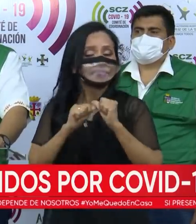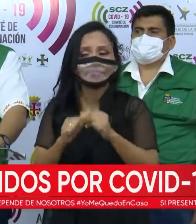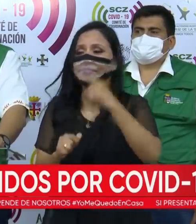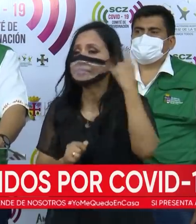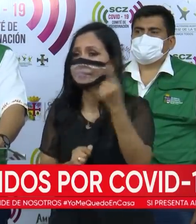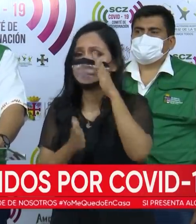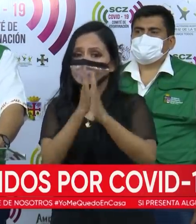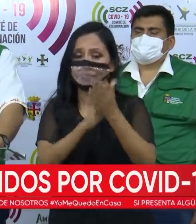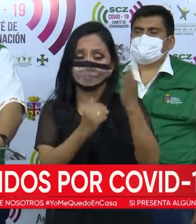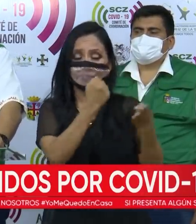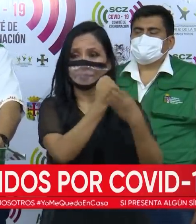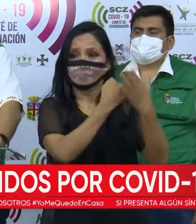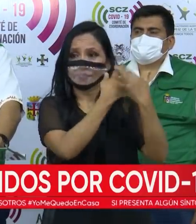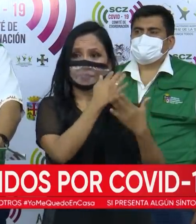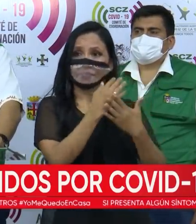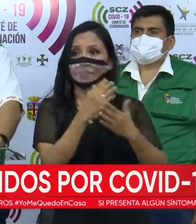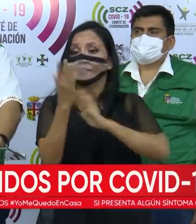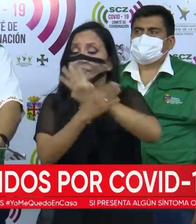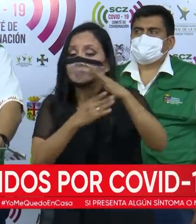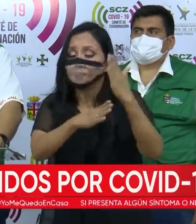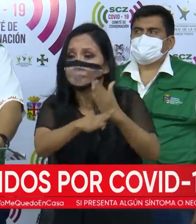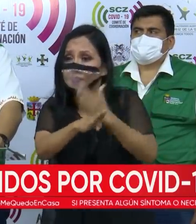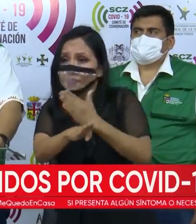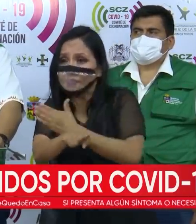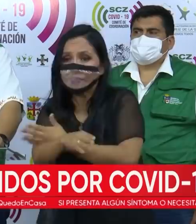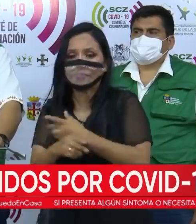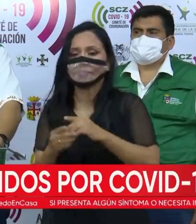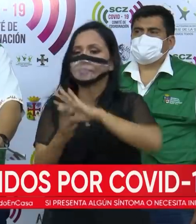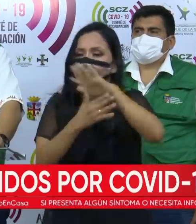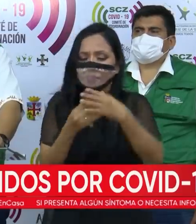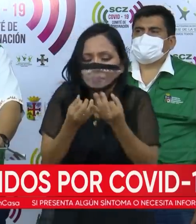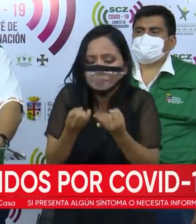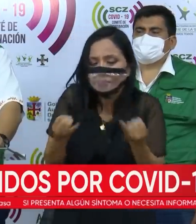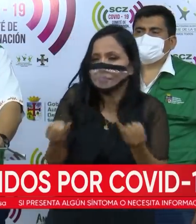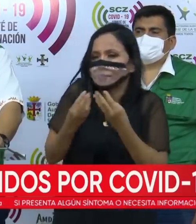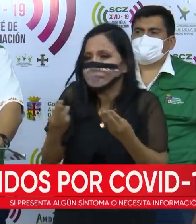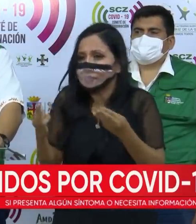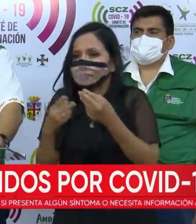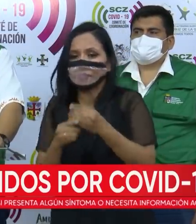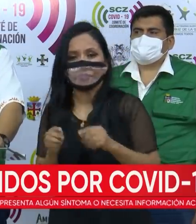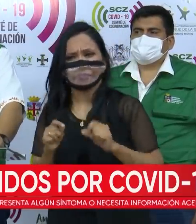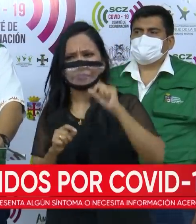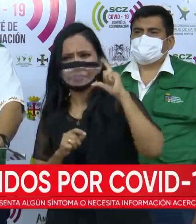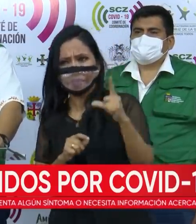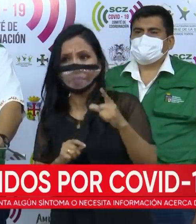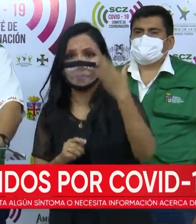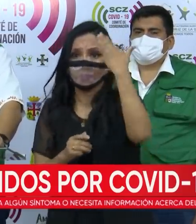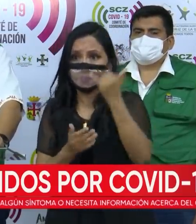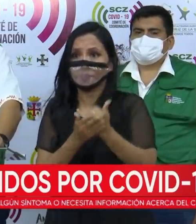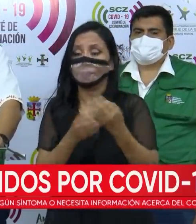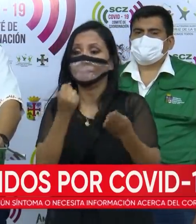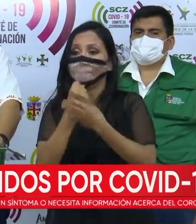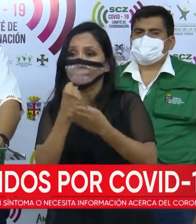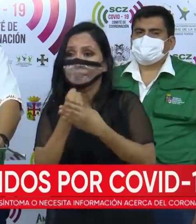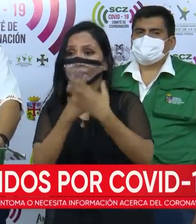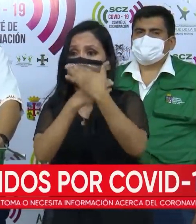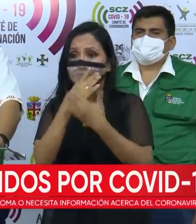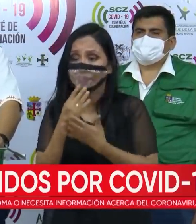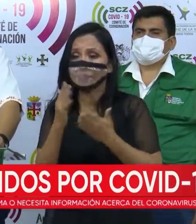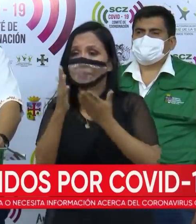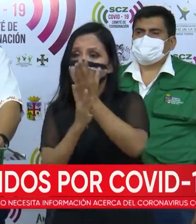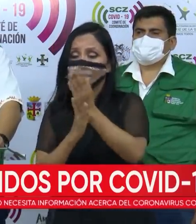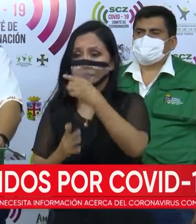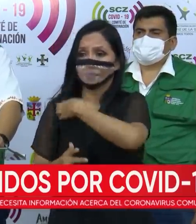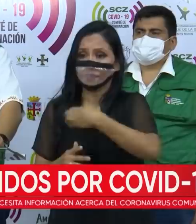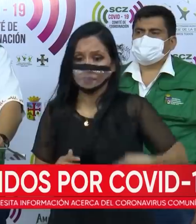siendo. Requiere de todo un procedimiento y costeo de insumos que son bastante elevados, pero eso el Banco de Sangre, a través de la